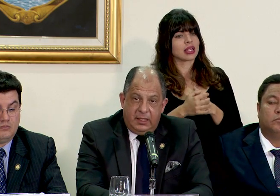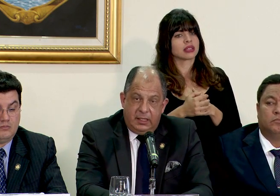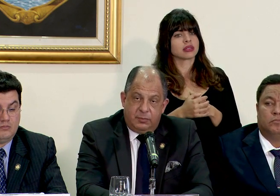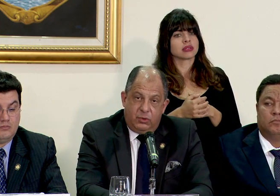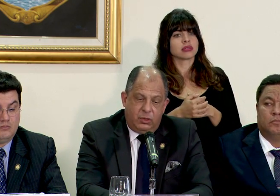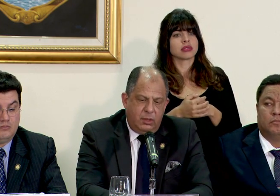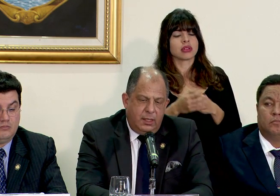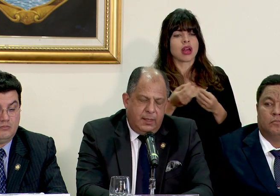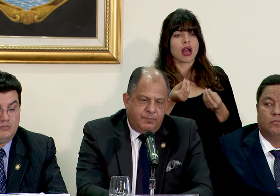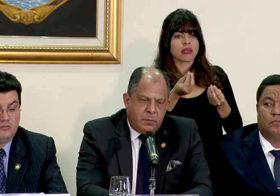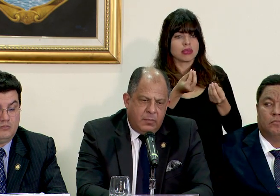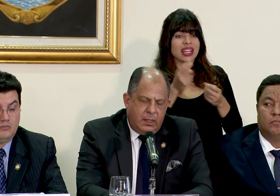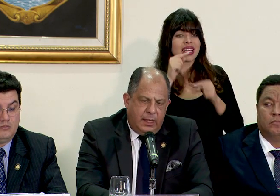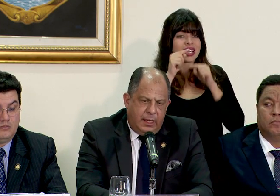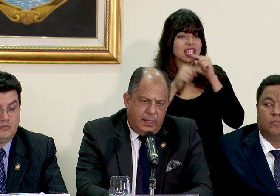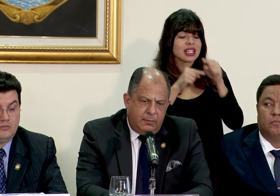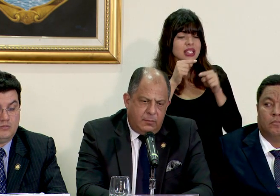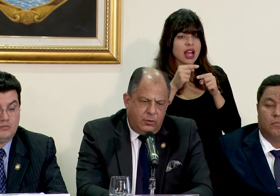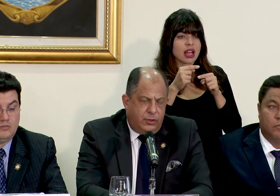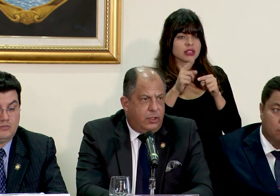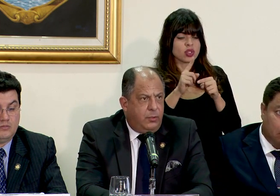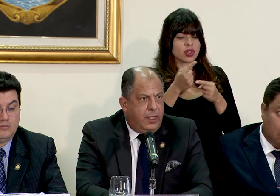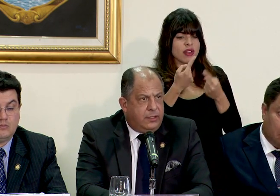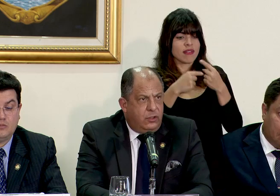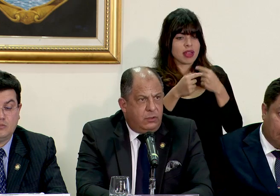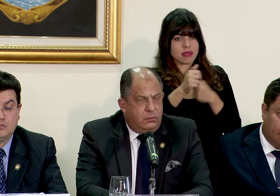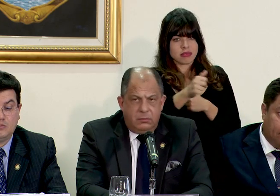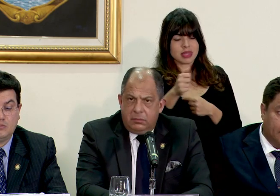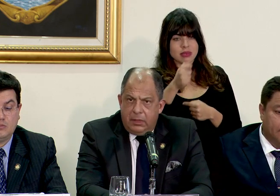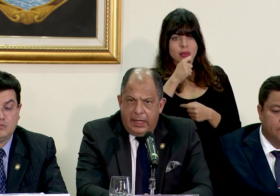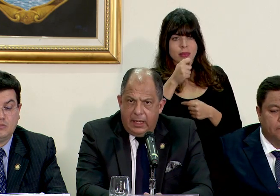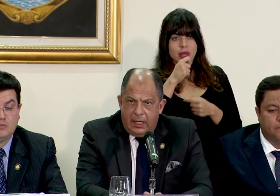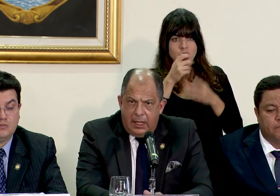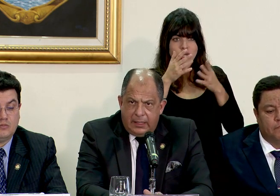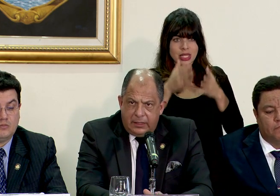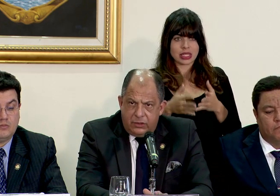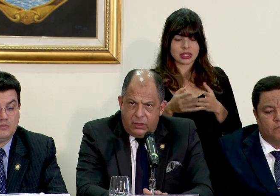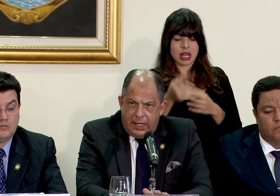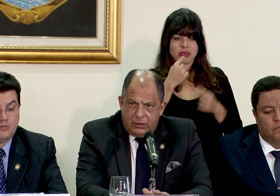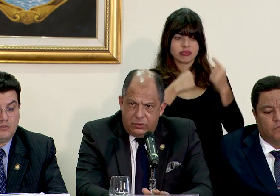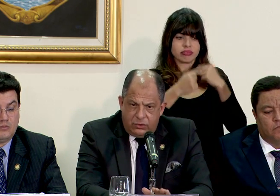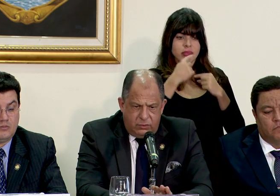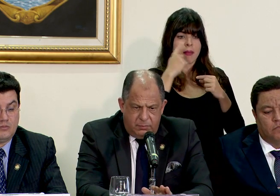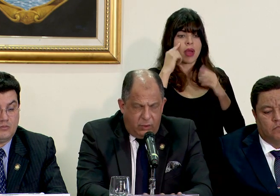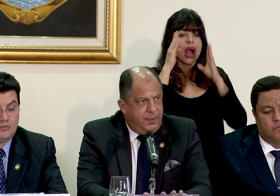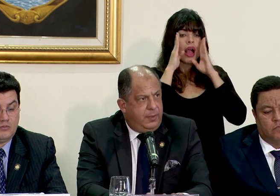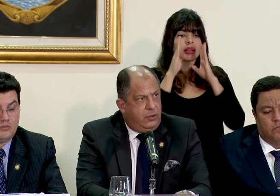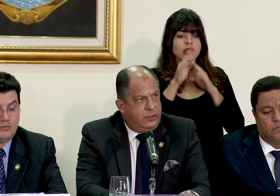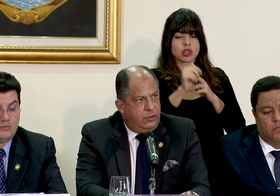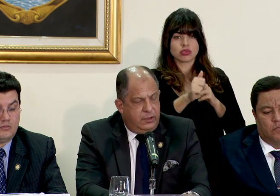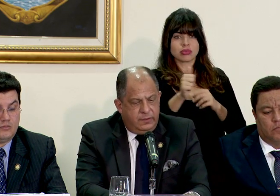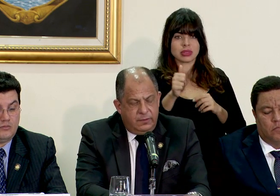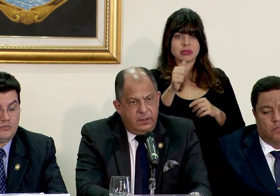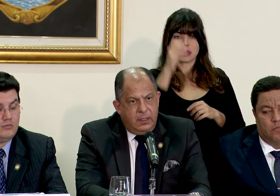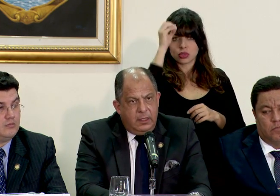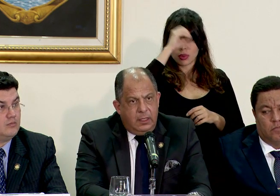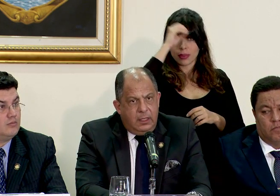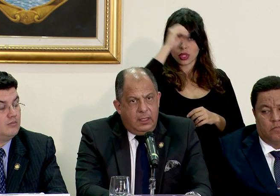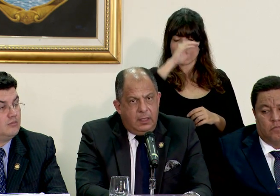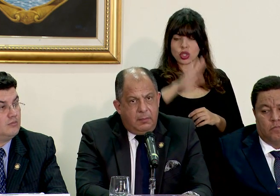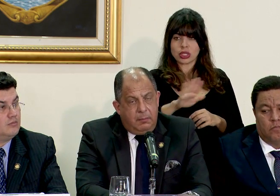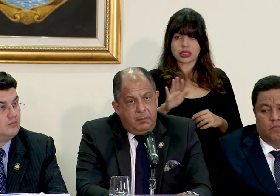emitidas por los medios de comunicación en atención a sus propias valoraciones